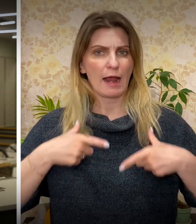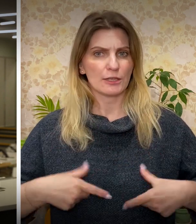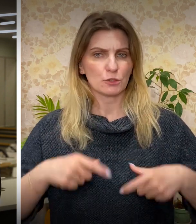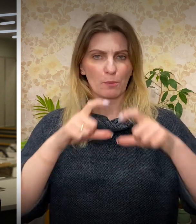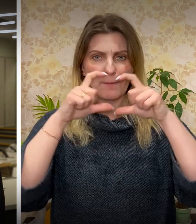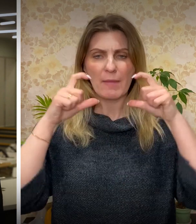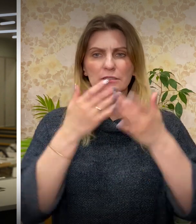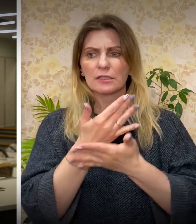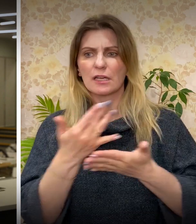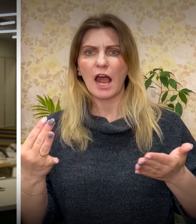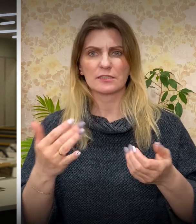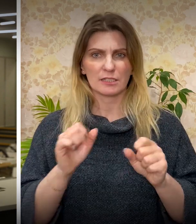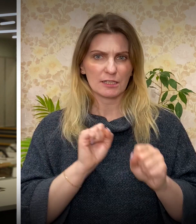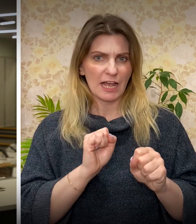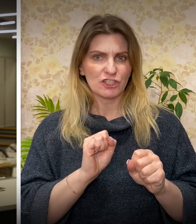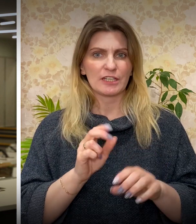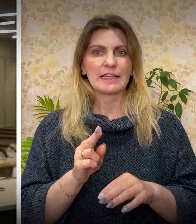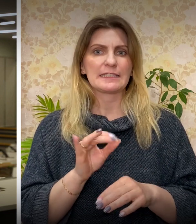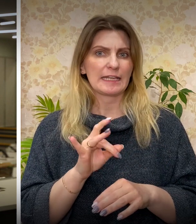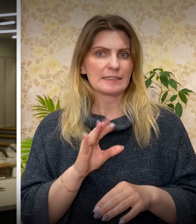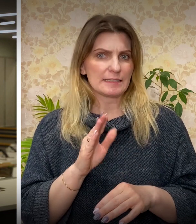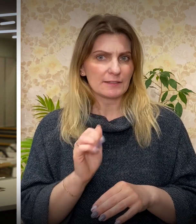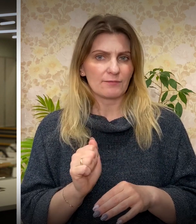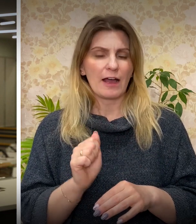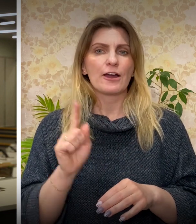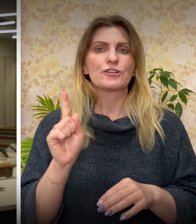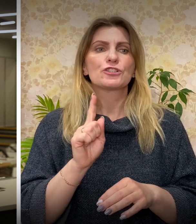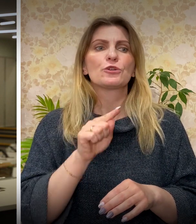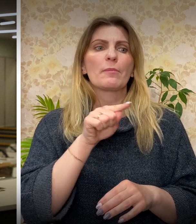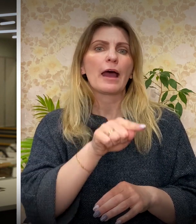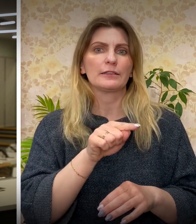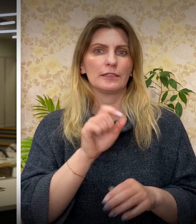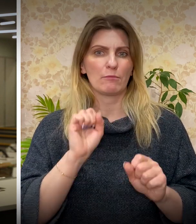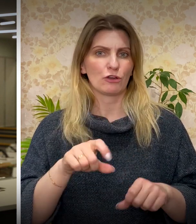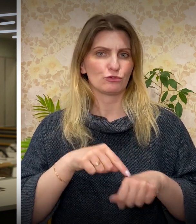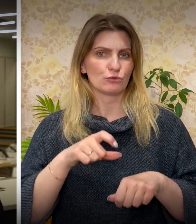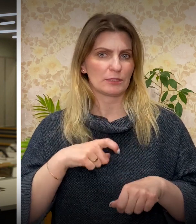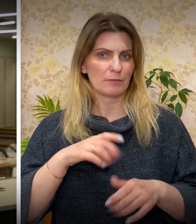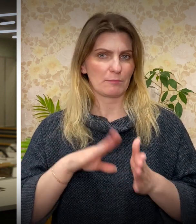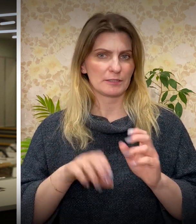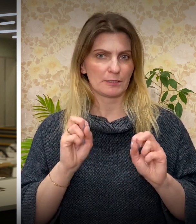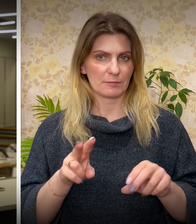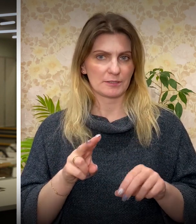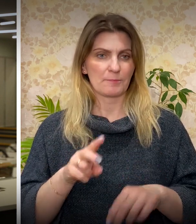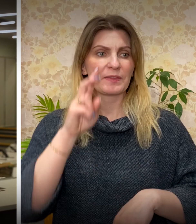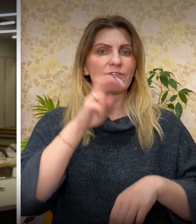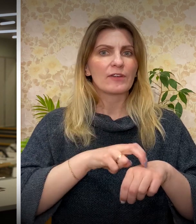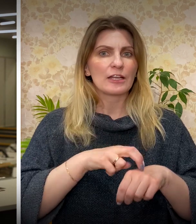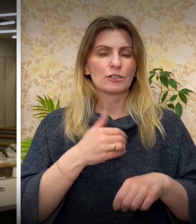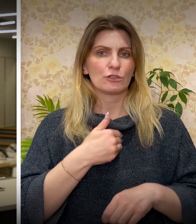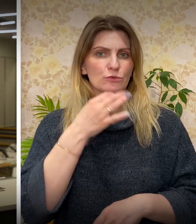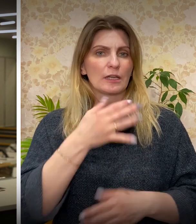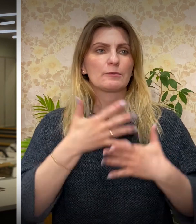средства, чтобы медики, которые сейчас рискуют больше всех, чувствовали себя безопаснее. Врачам отдельные слова